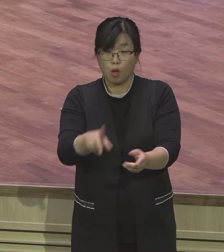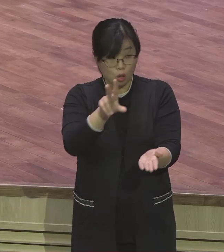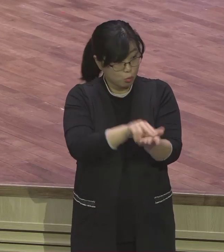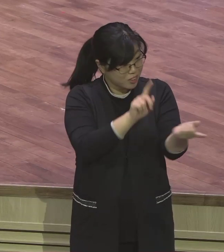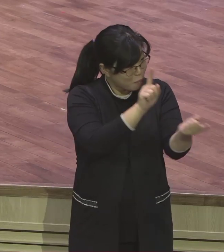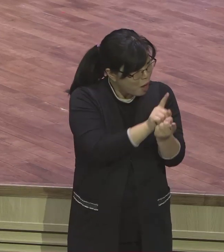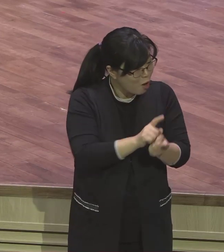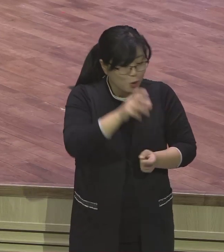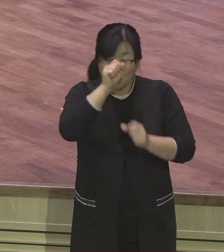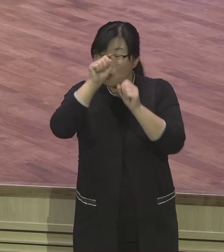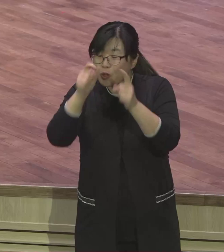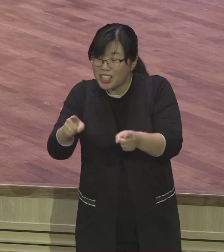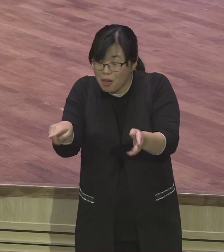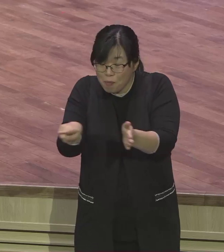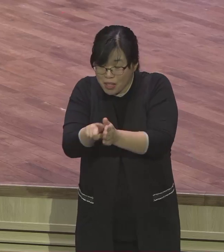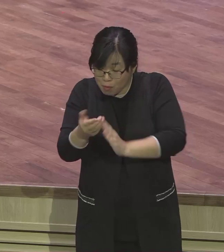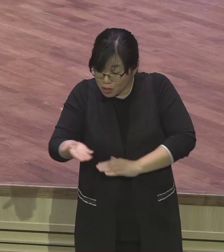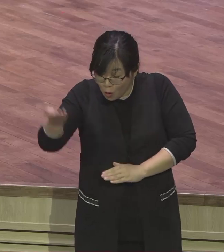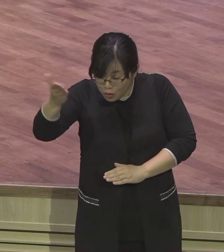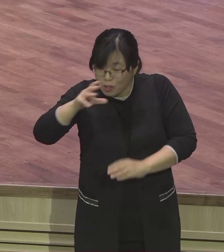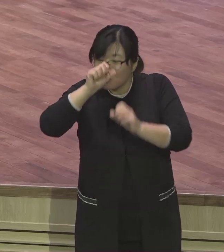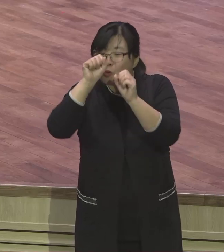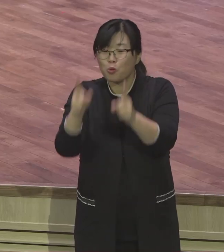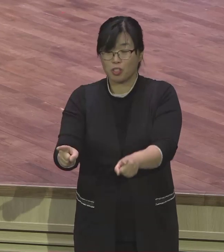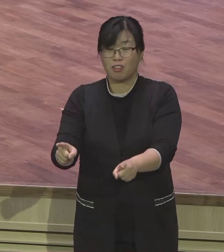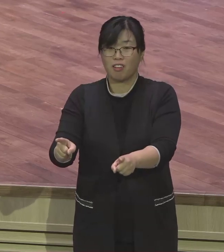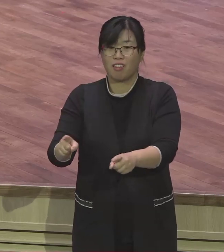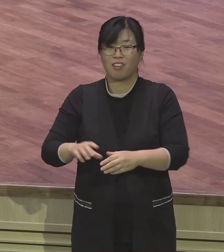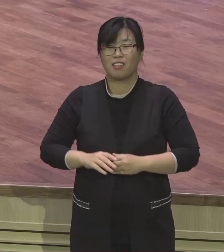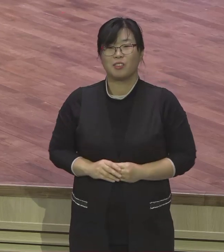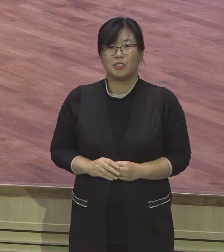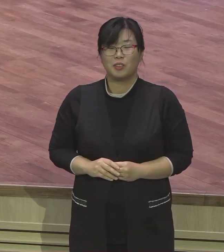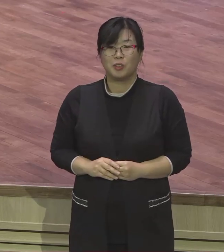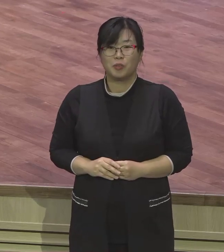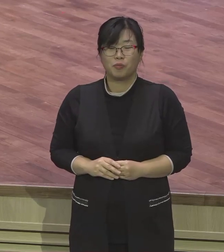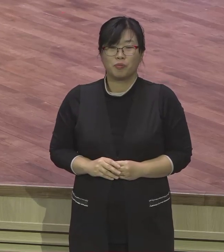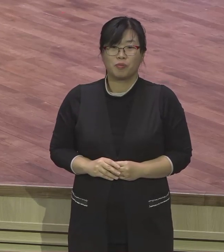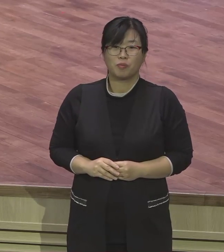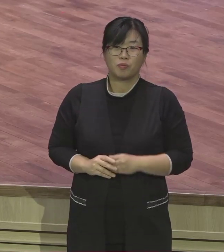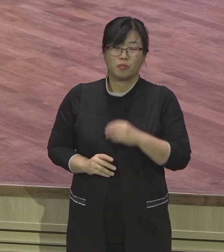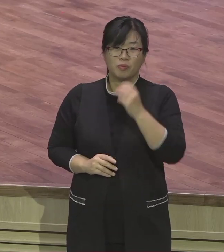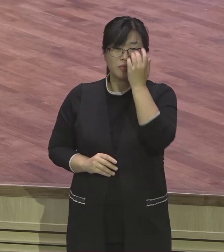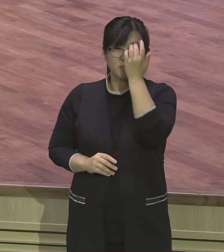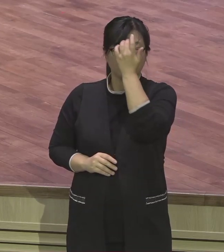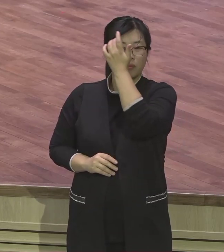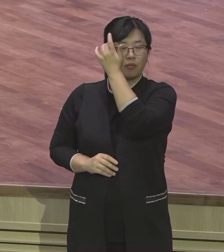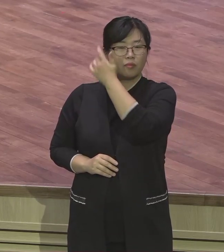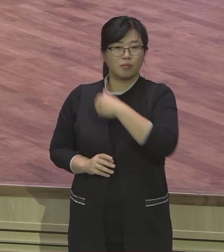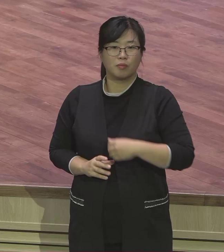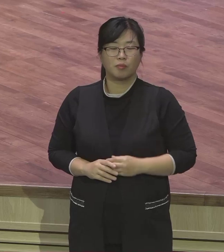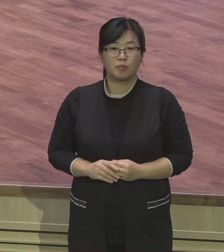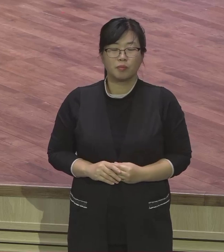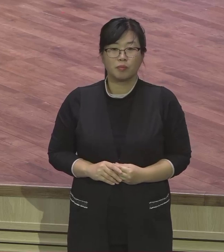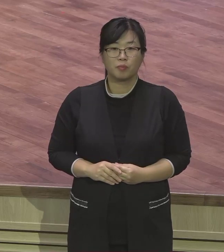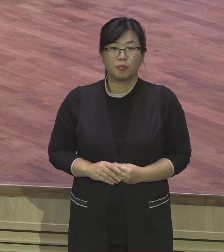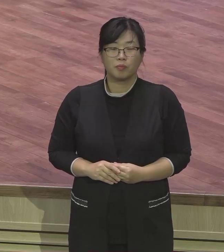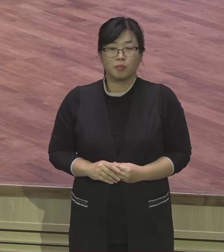출국계의 말씀도 이런 언약 성취의 스토리로 시작이 됩니다. 언약 성취. 참은 말씀 성취예요. 언약의